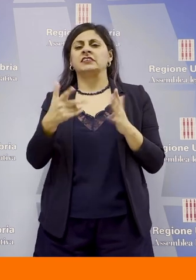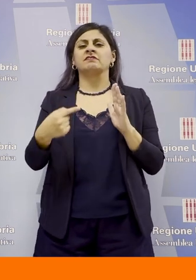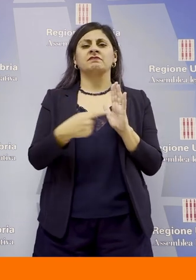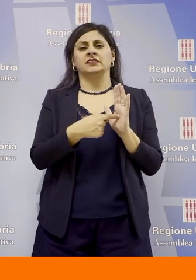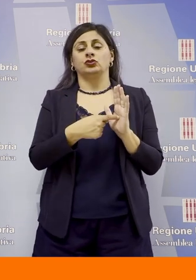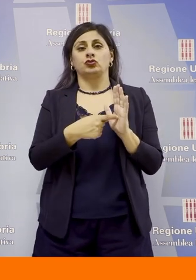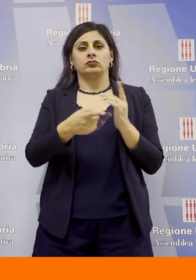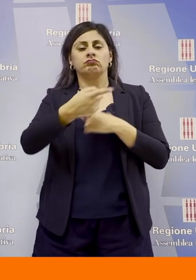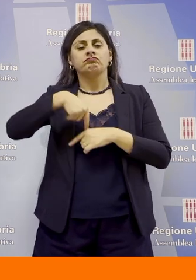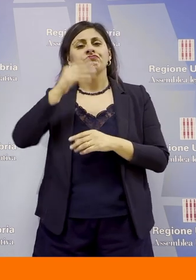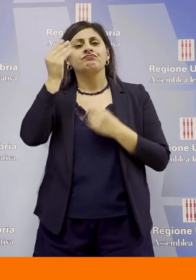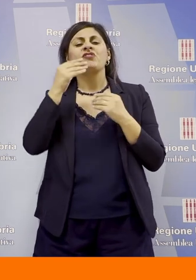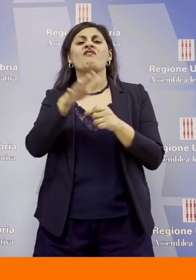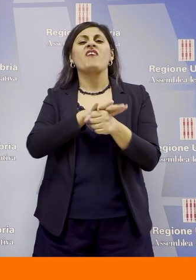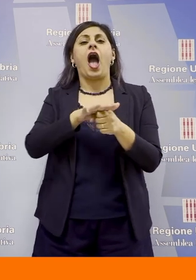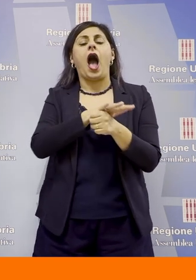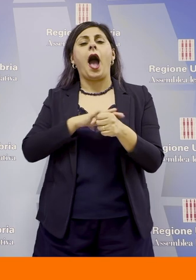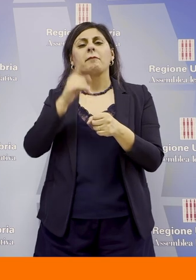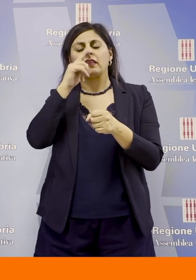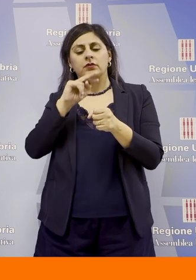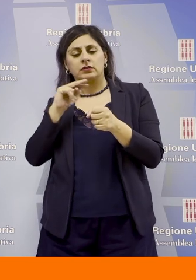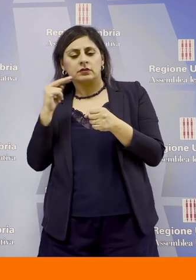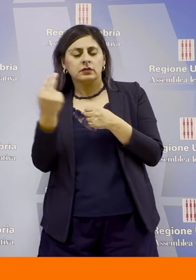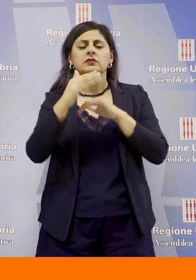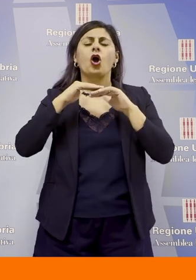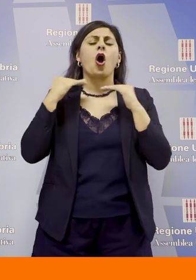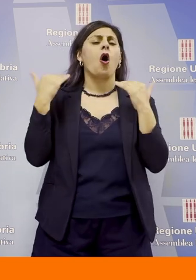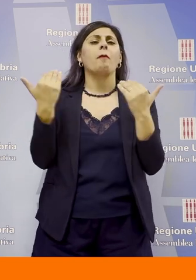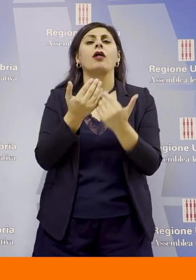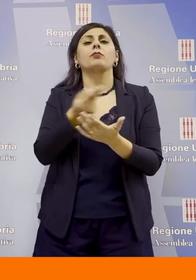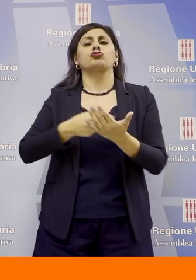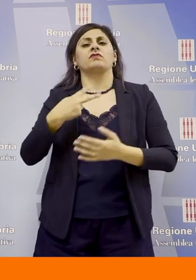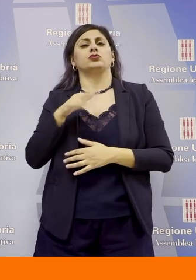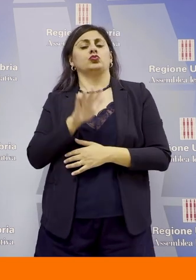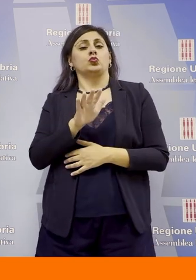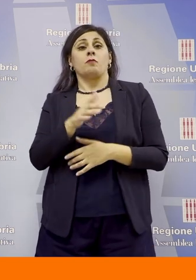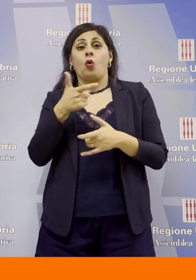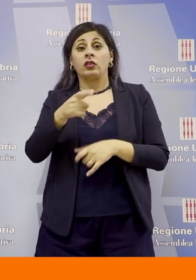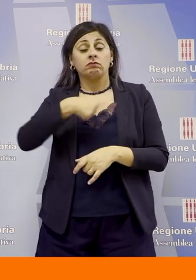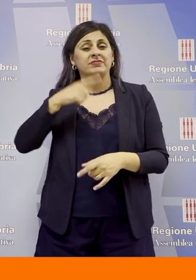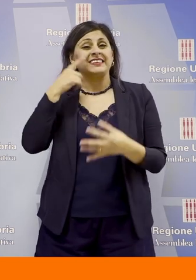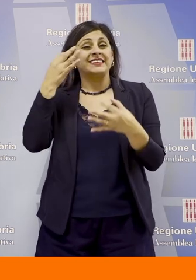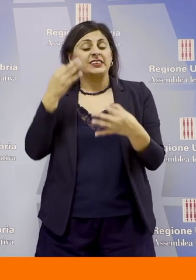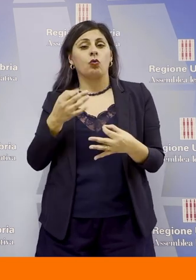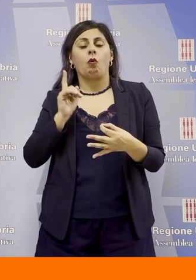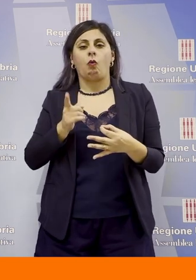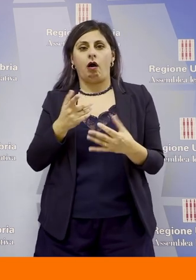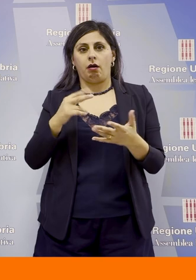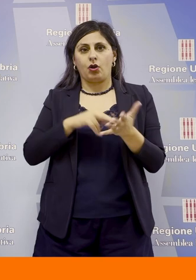pensando la famiglia in ogni dimensione del suo progetto di vita convinti che per contrastare l'inverno demografico e